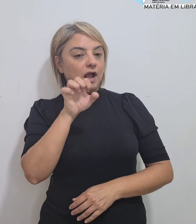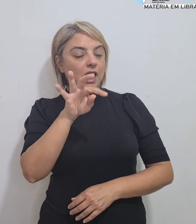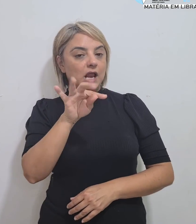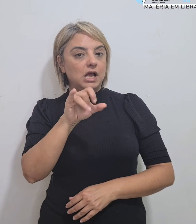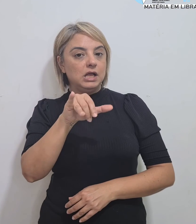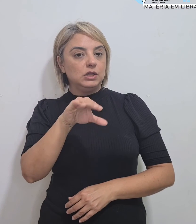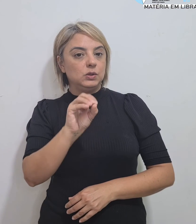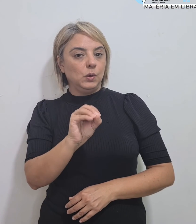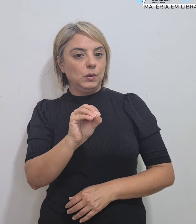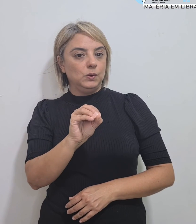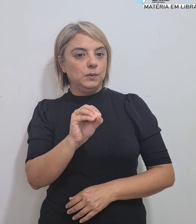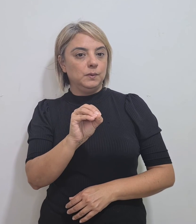Antônio do Diap.